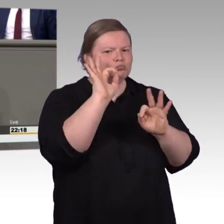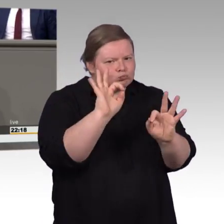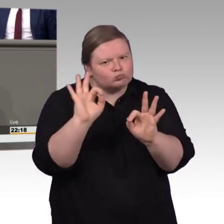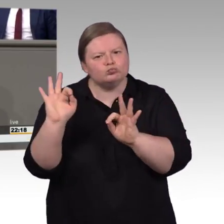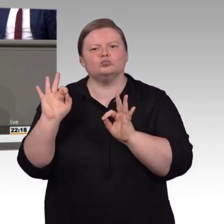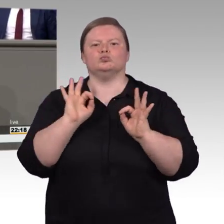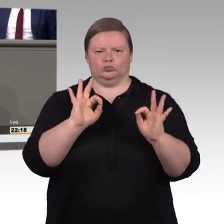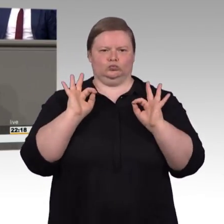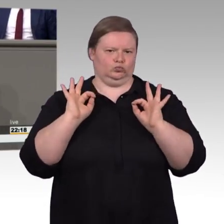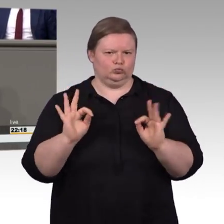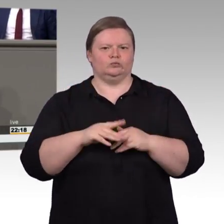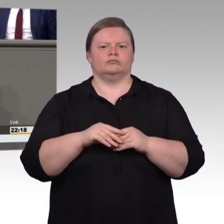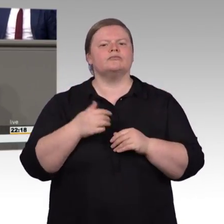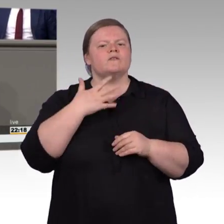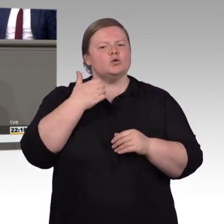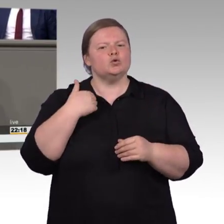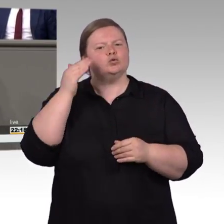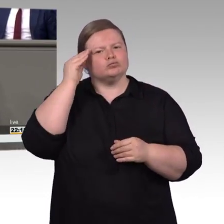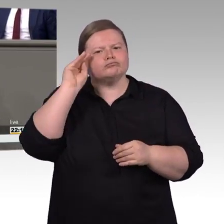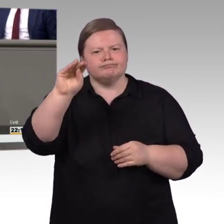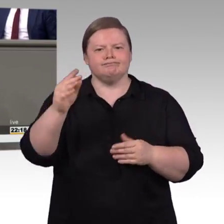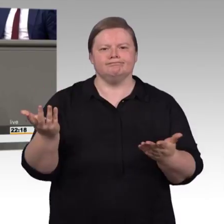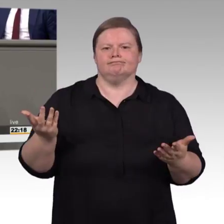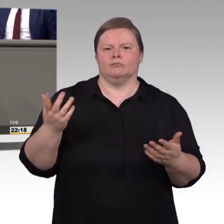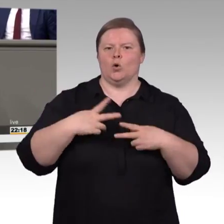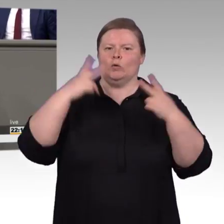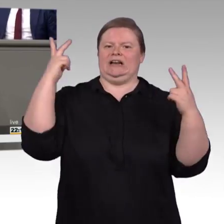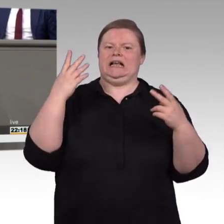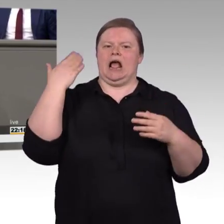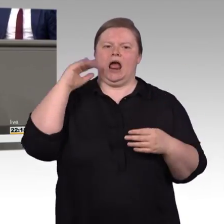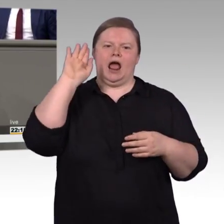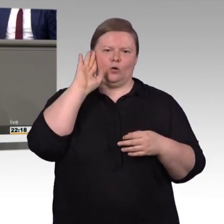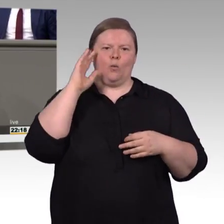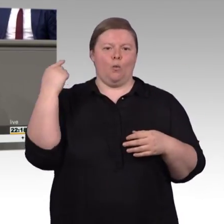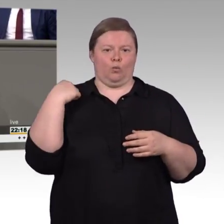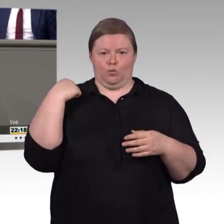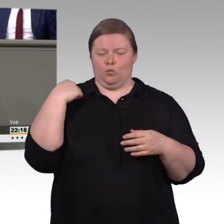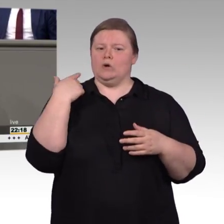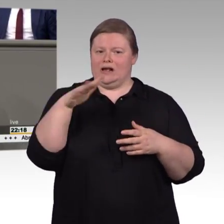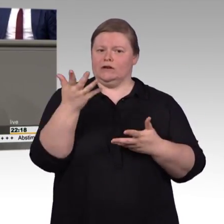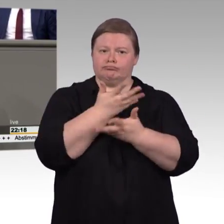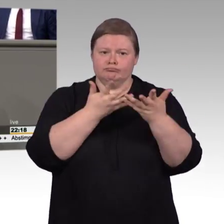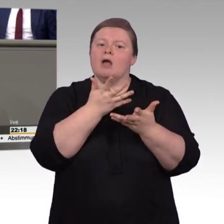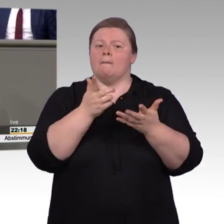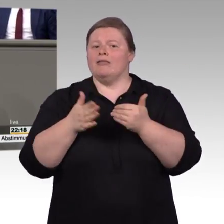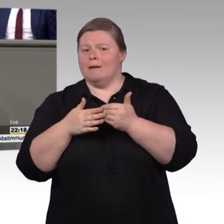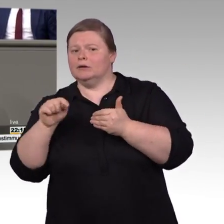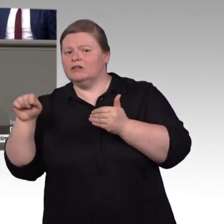wurde. Ich darf da auch insbesondere darauf hinweisen, dass natürlich neben der öffentlichen Anhörung noch viele Einzelgespräche stattgefunden